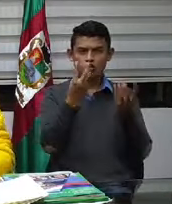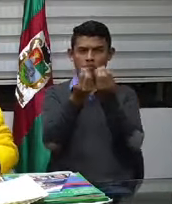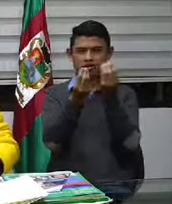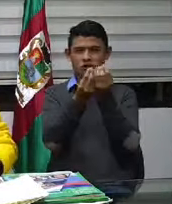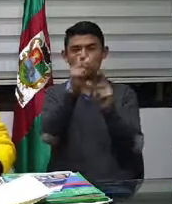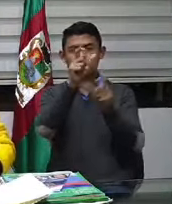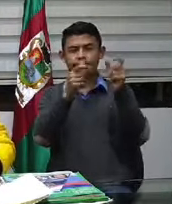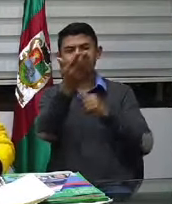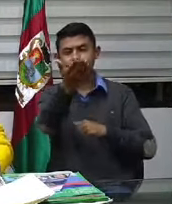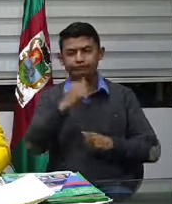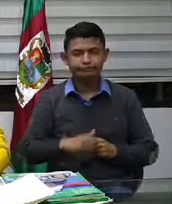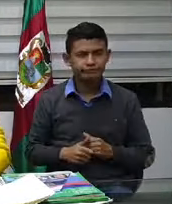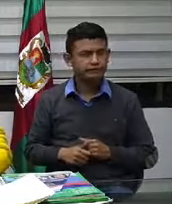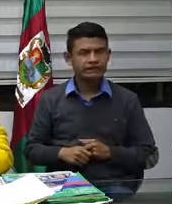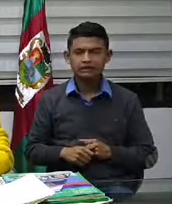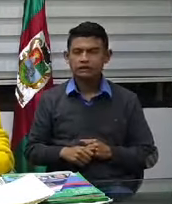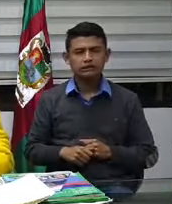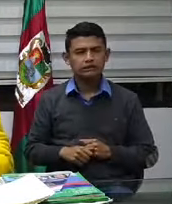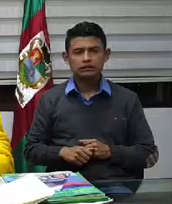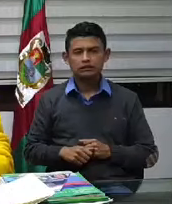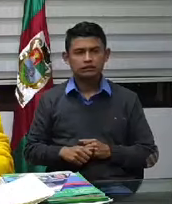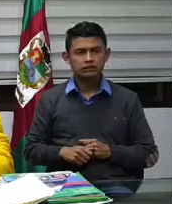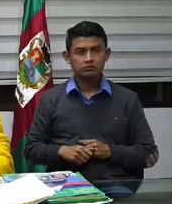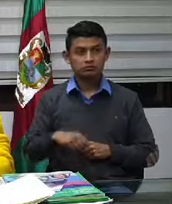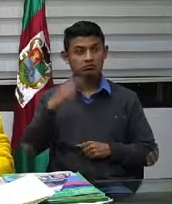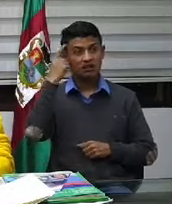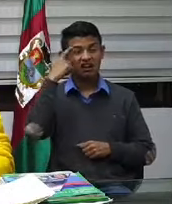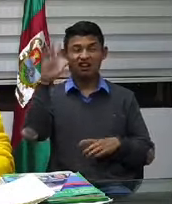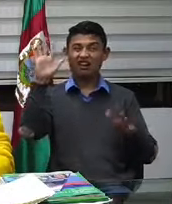Claro, a veces creen que esto pues son vacaciones ¿no?